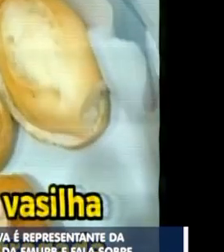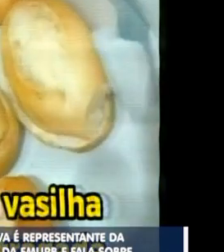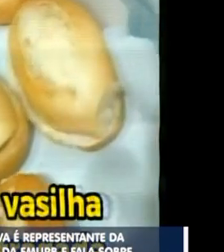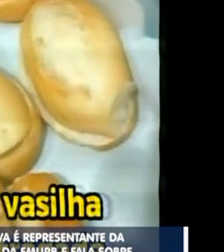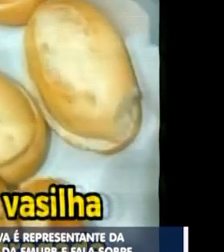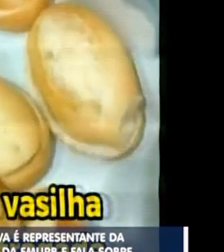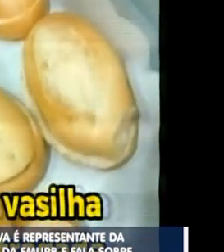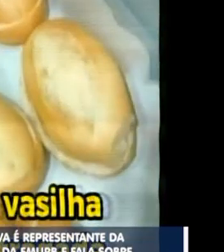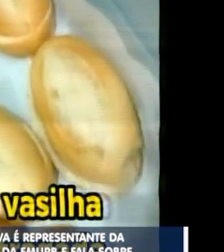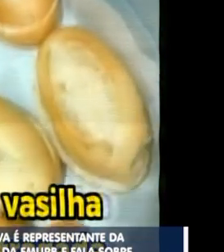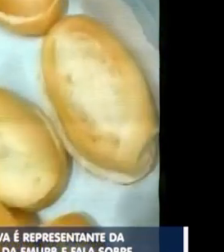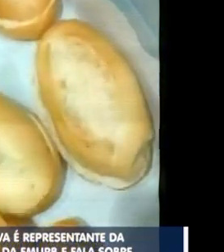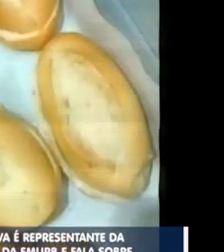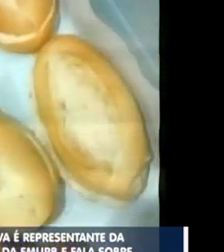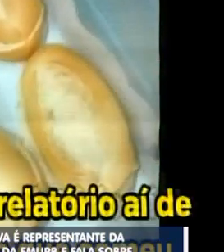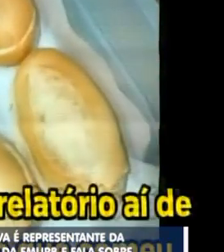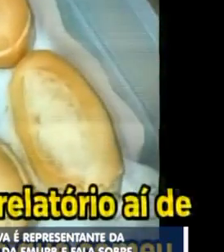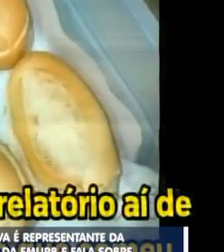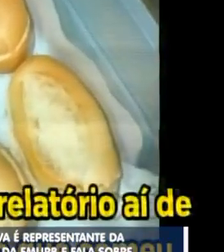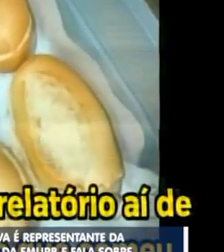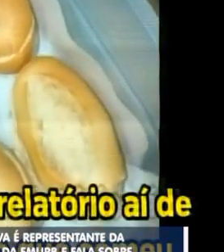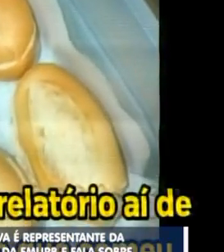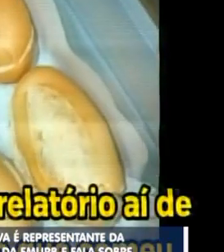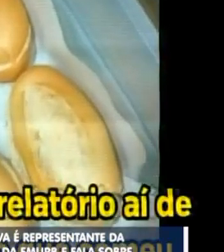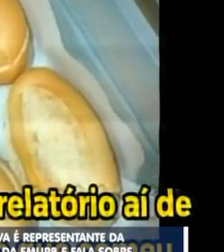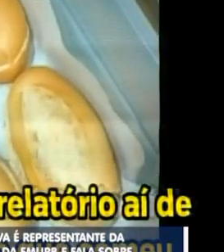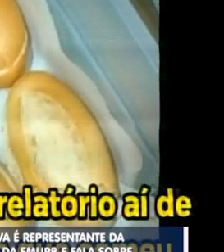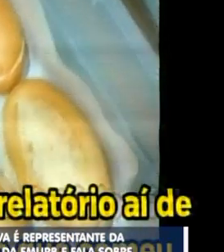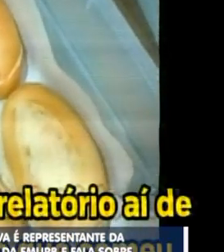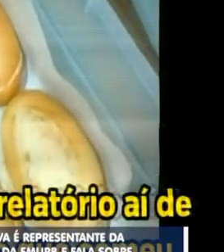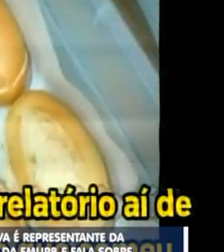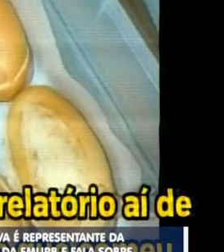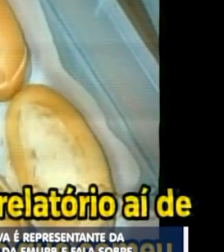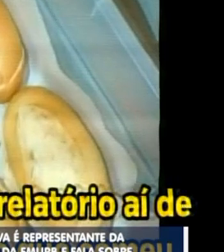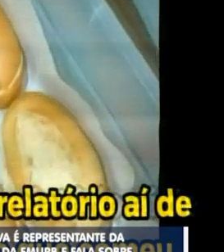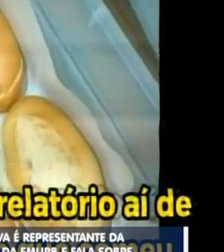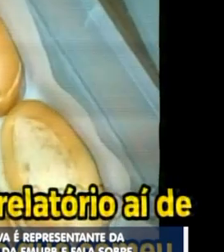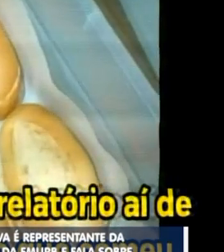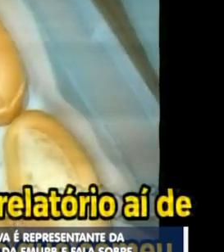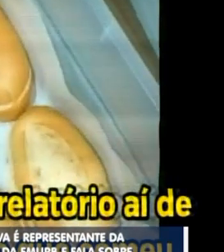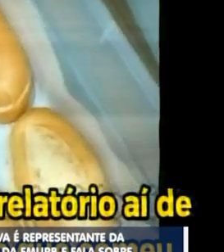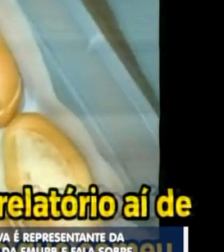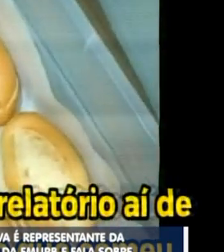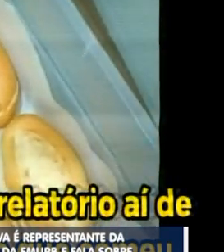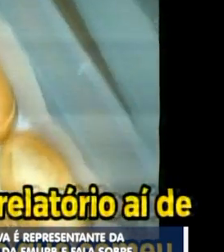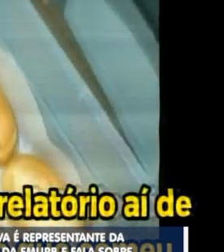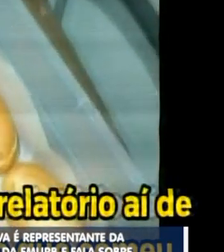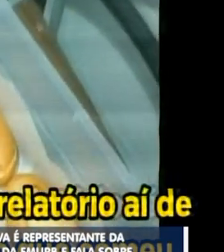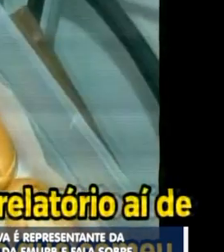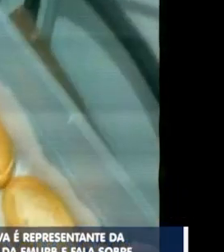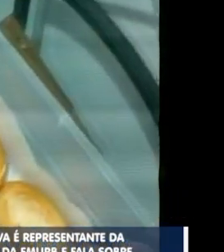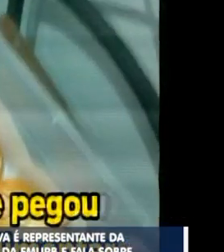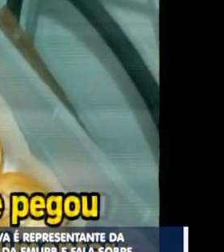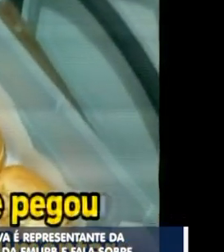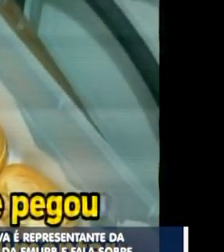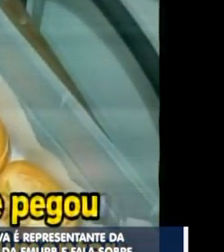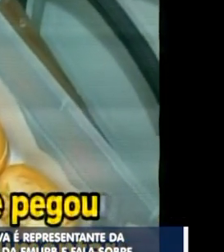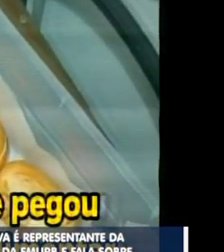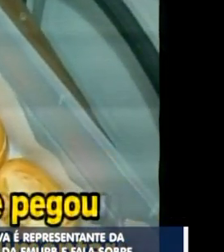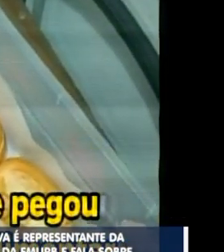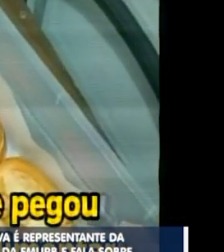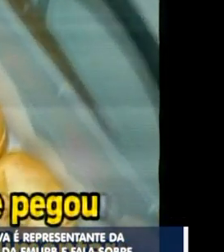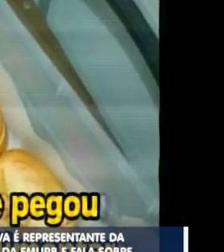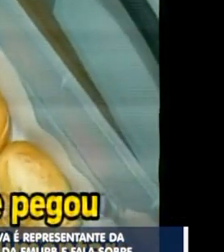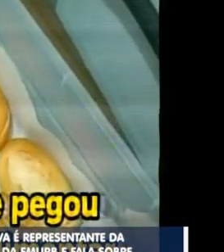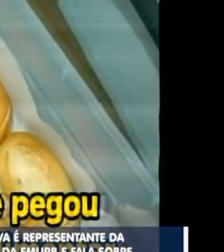mais uma vasilha de pão estragada. E eu estou com um relatório aí de um funcionário que comeu só o